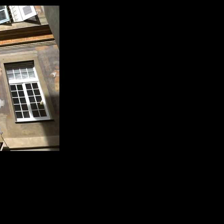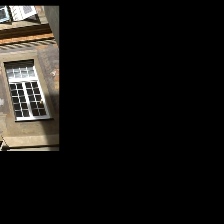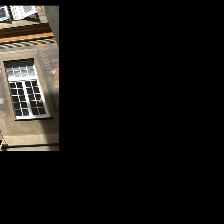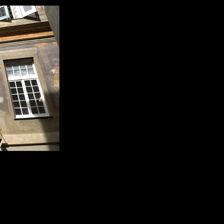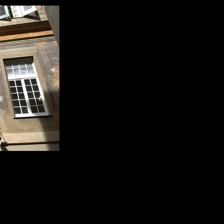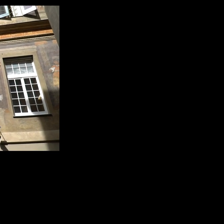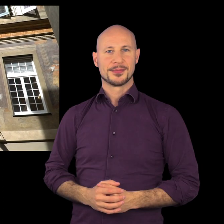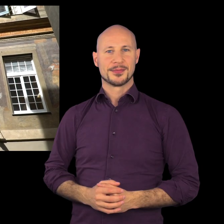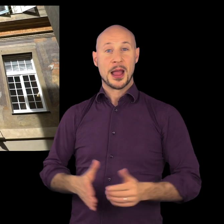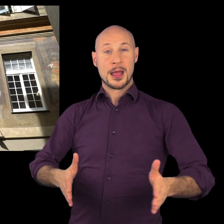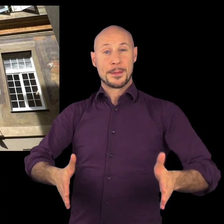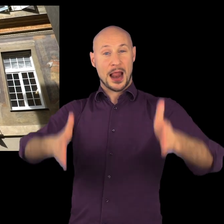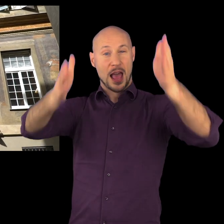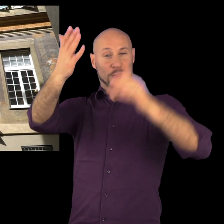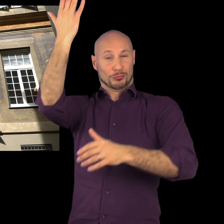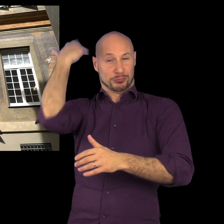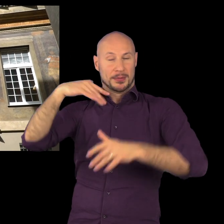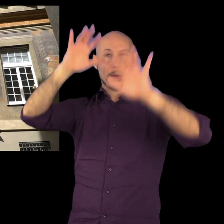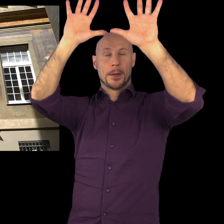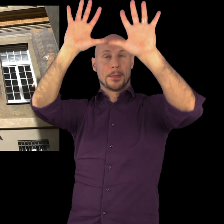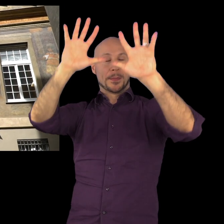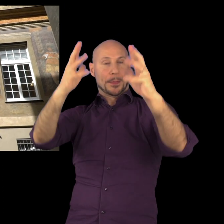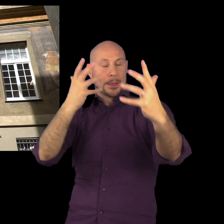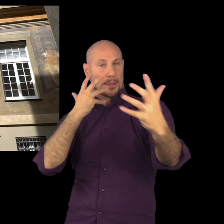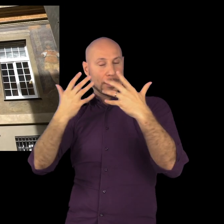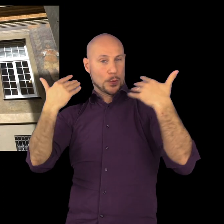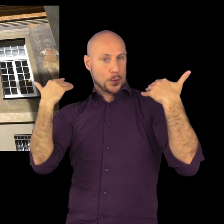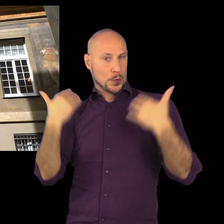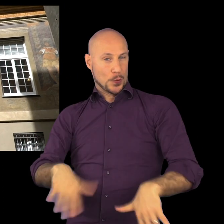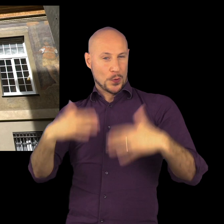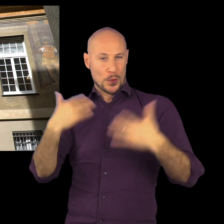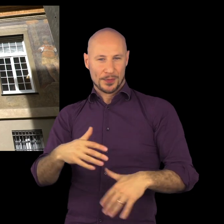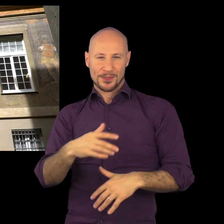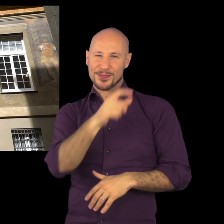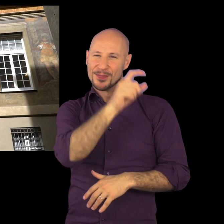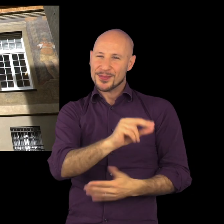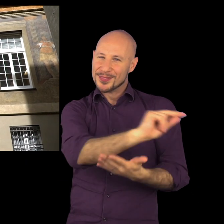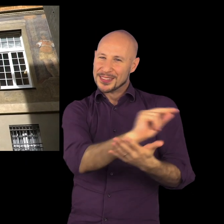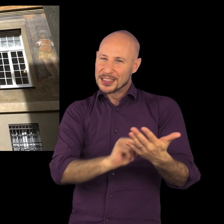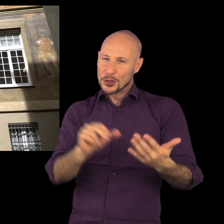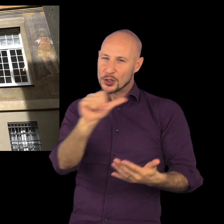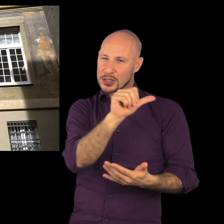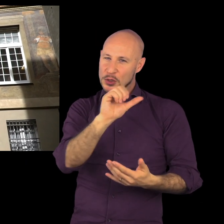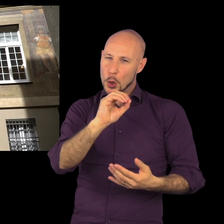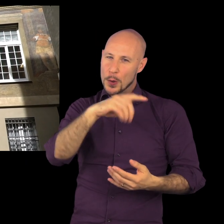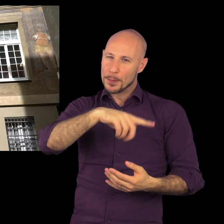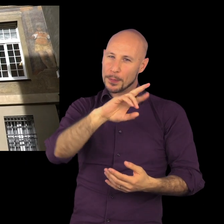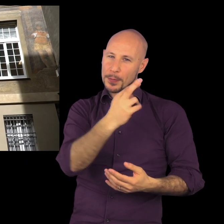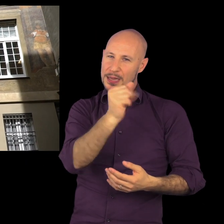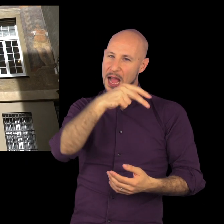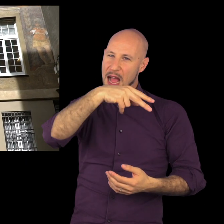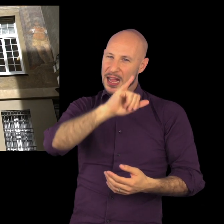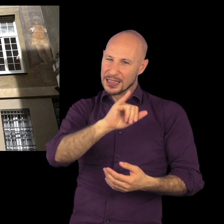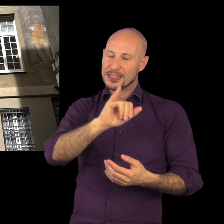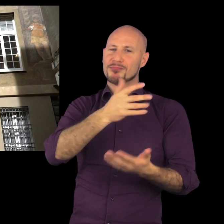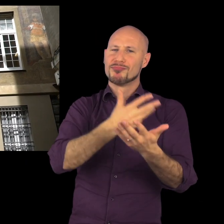i più alti esempi di facciate affrescate in tutta Genova. In questa circostanza il Soprani, uno tra